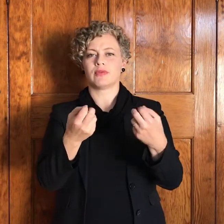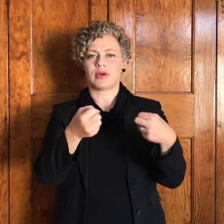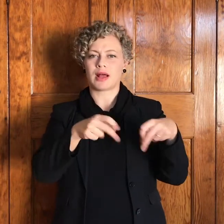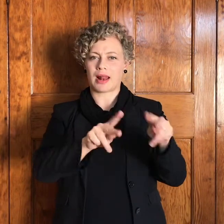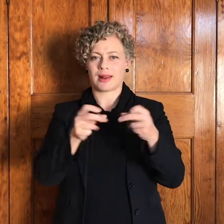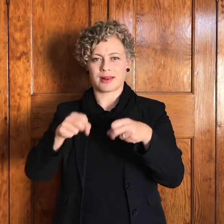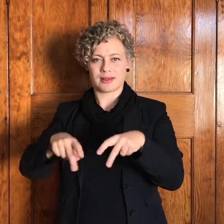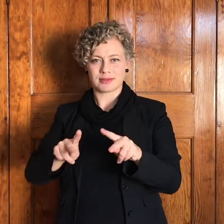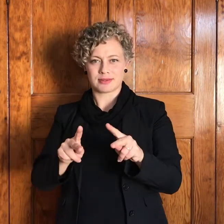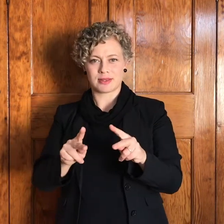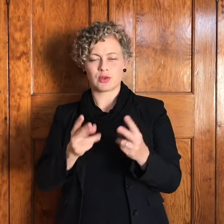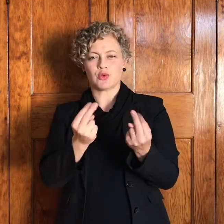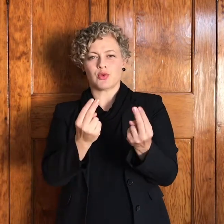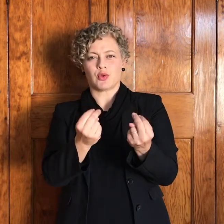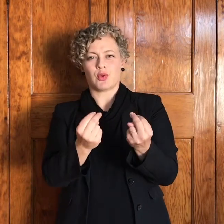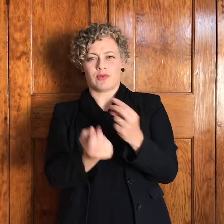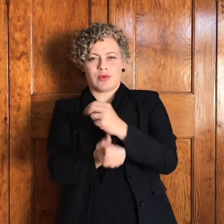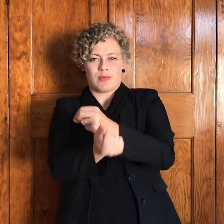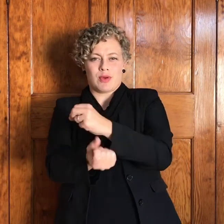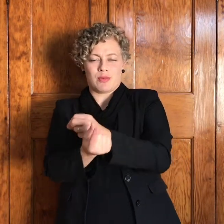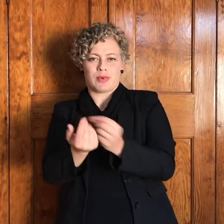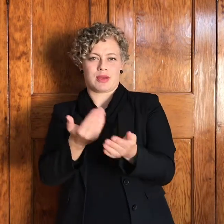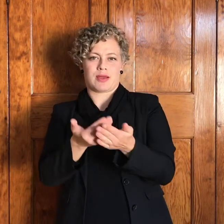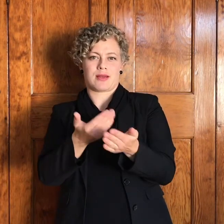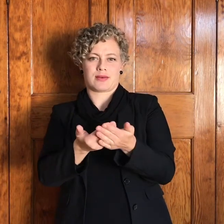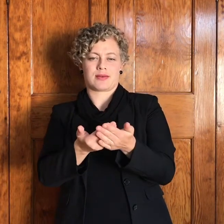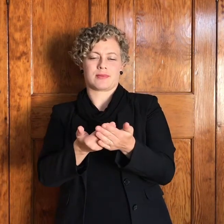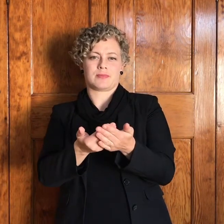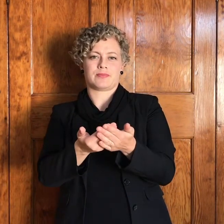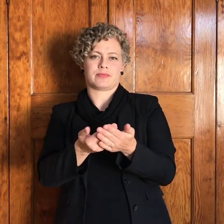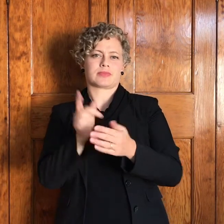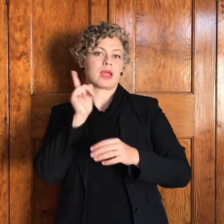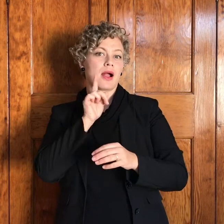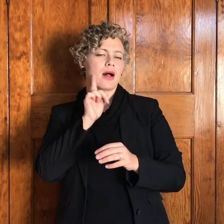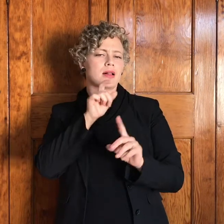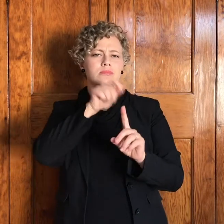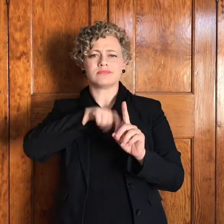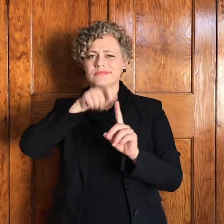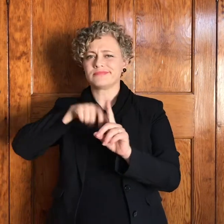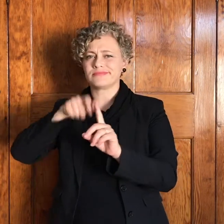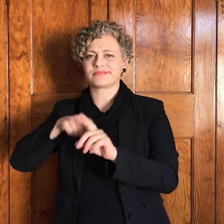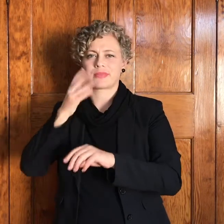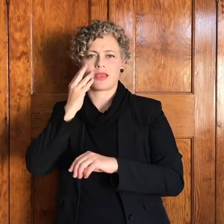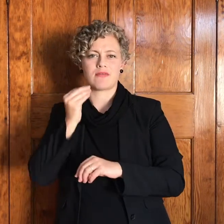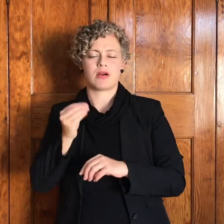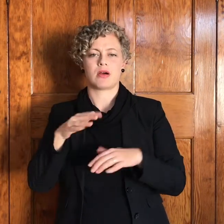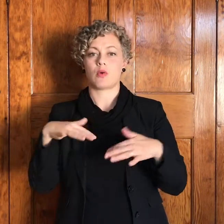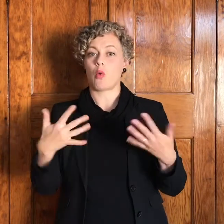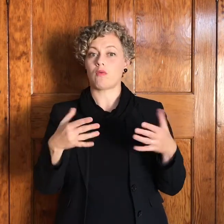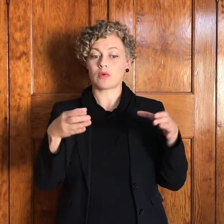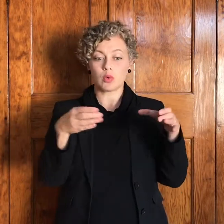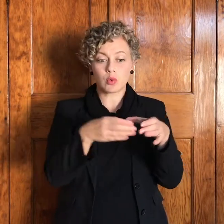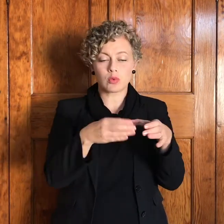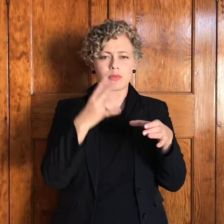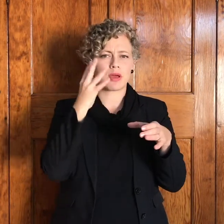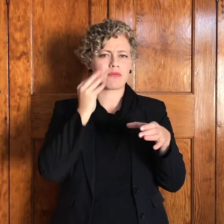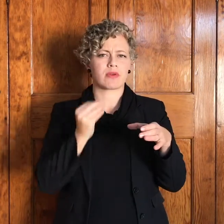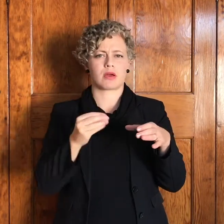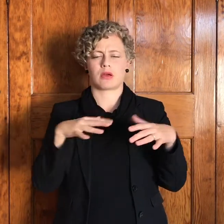elke mens ervaar het een gezin kan het ervaar een groep kan het ervaar een kerk kan het